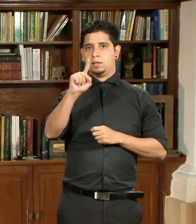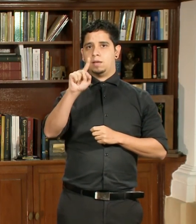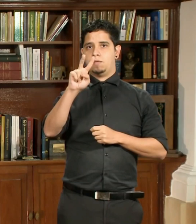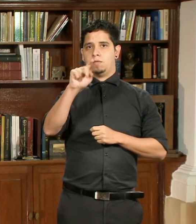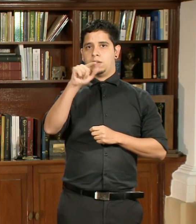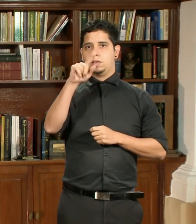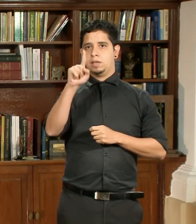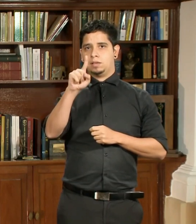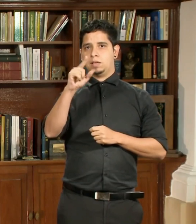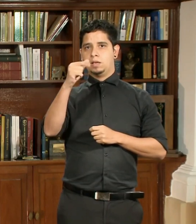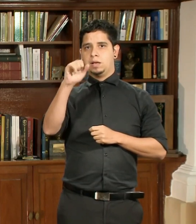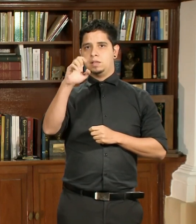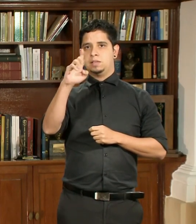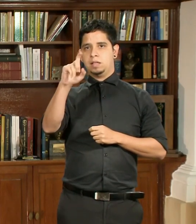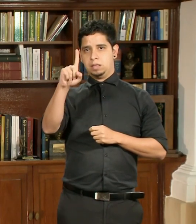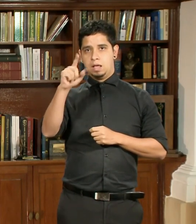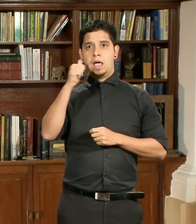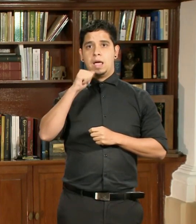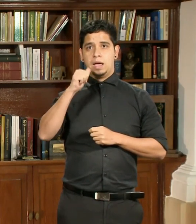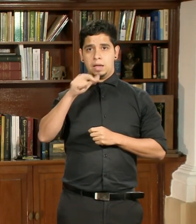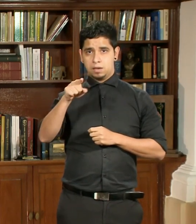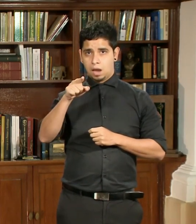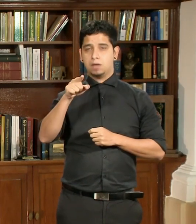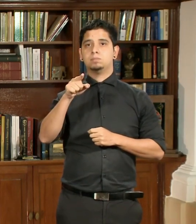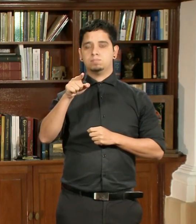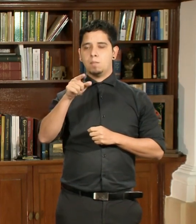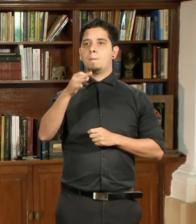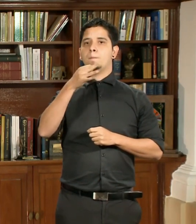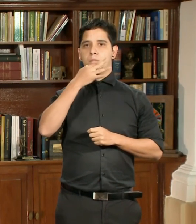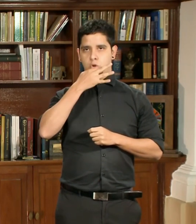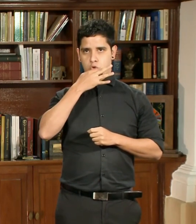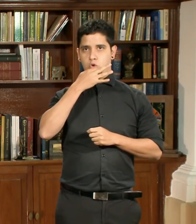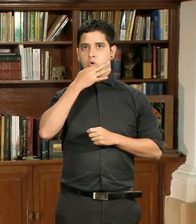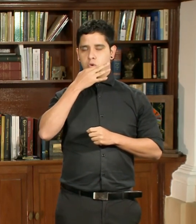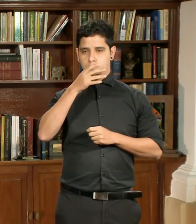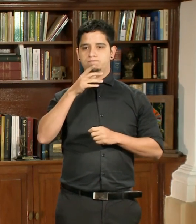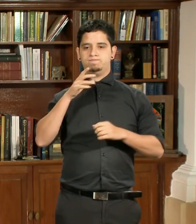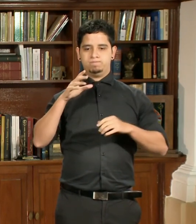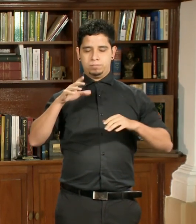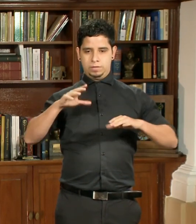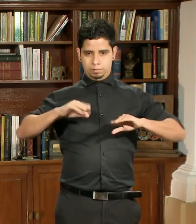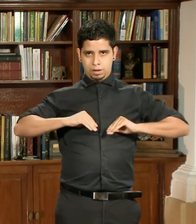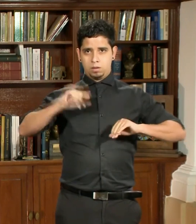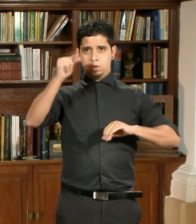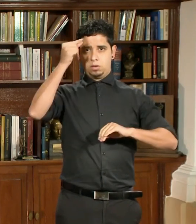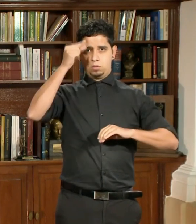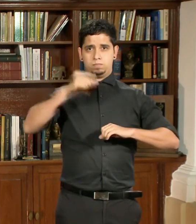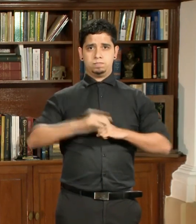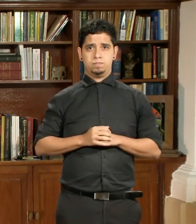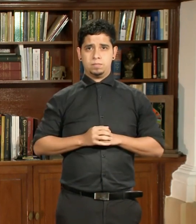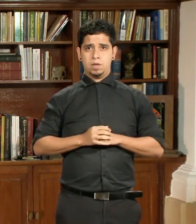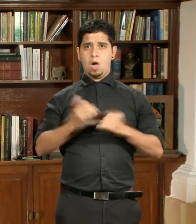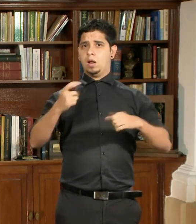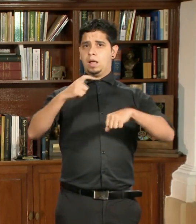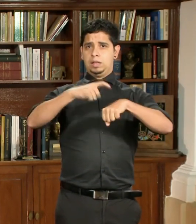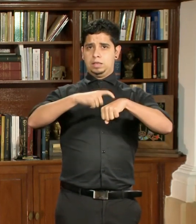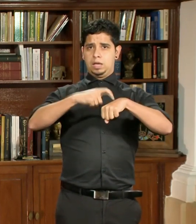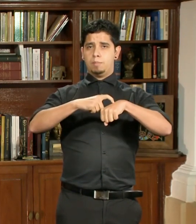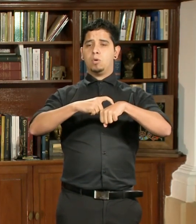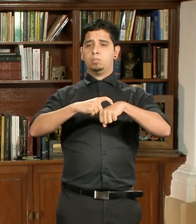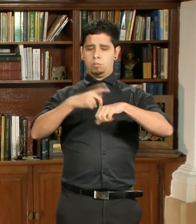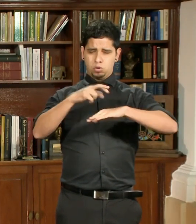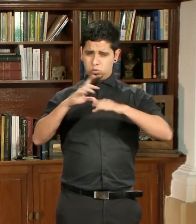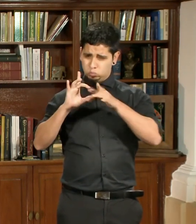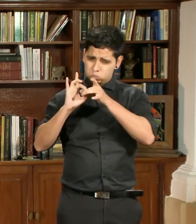Garcet, quien jurará al cargo próximamente. Es momento de unirnos todos por Puerto